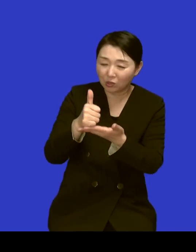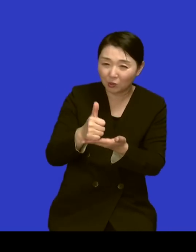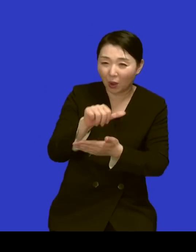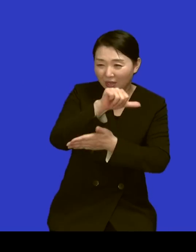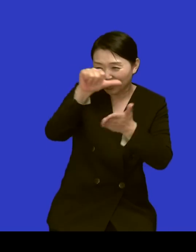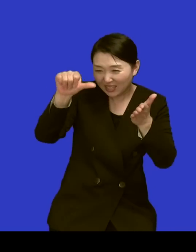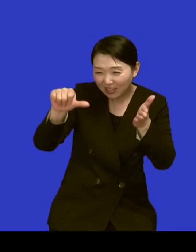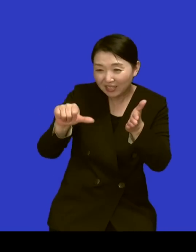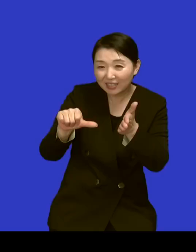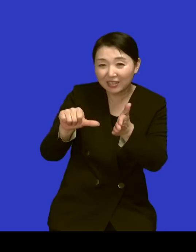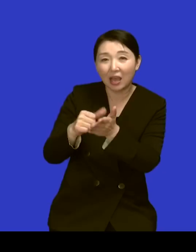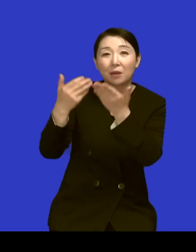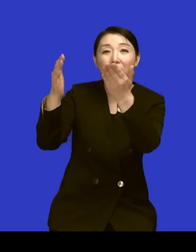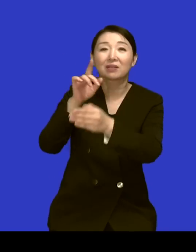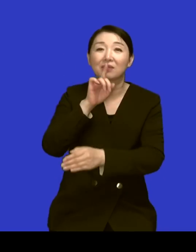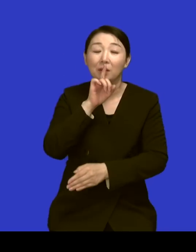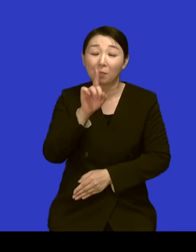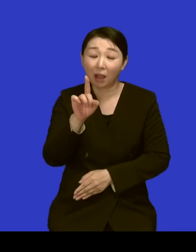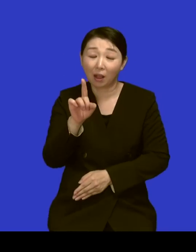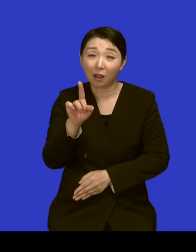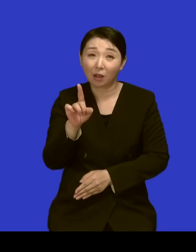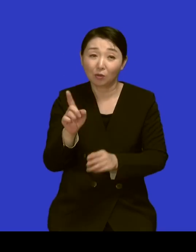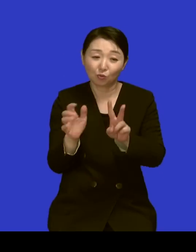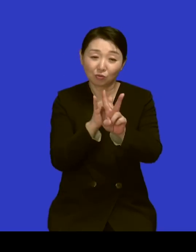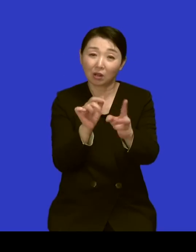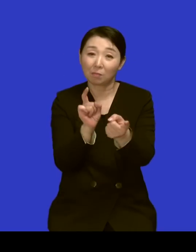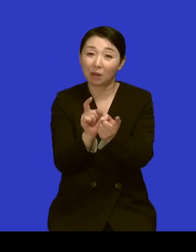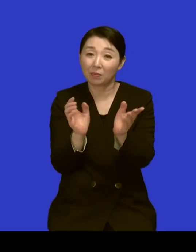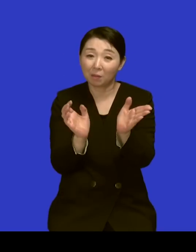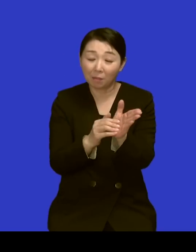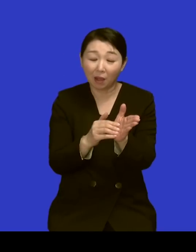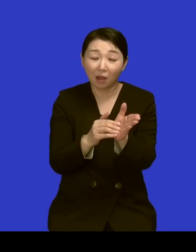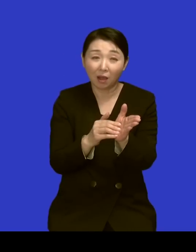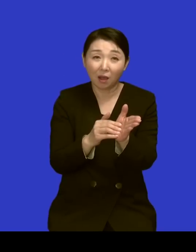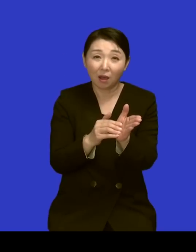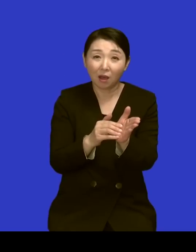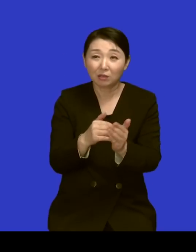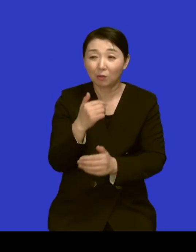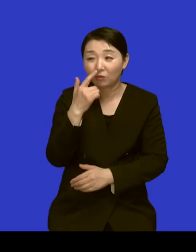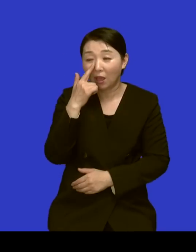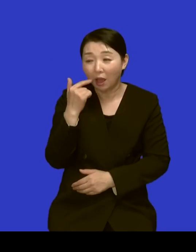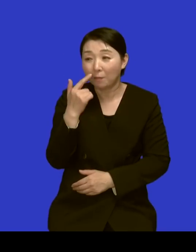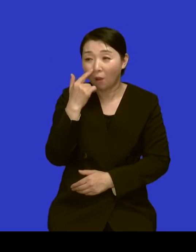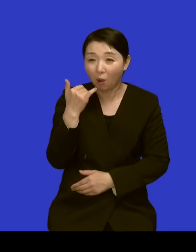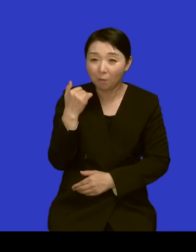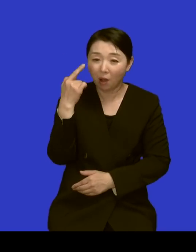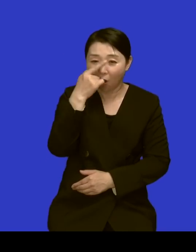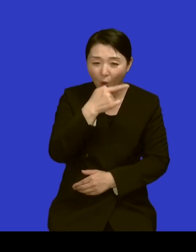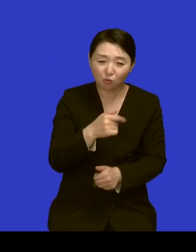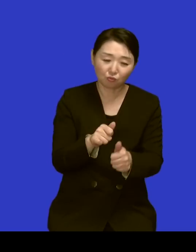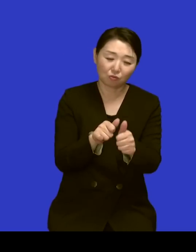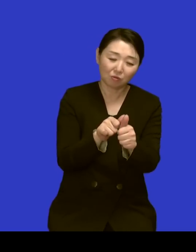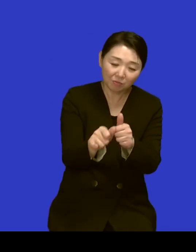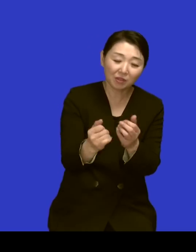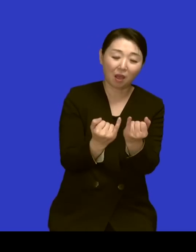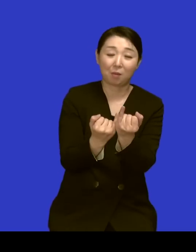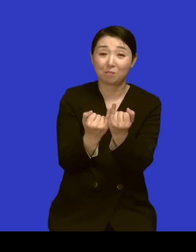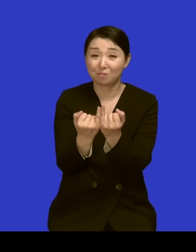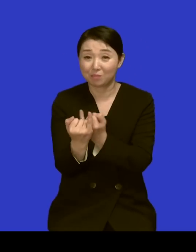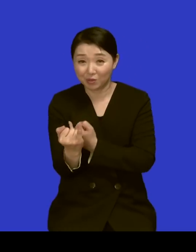만나셨잖아요 네 정말 두 분 다 인물이 좋으세요 네 그리고 생각도 맞고 얼마나 기가 막힌 커플인지